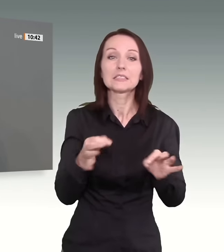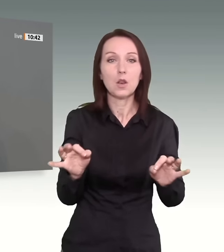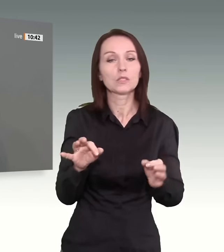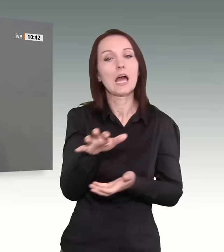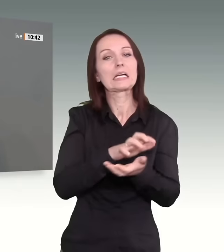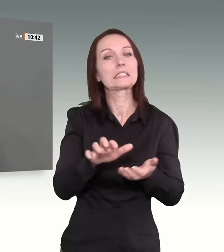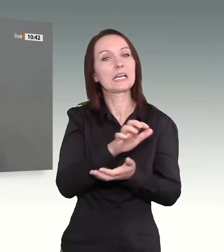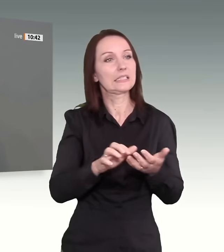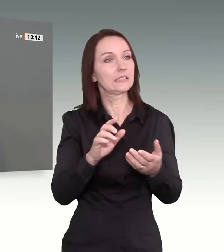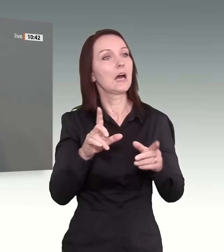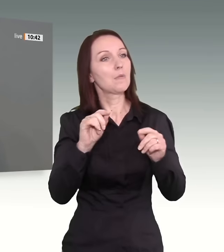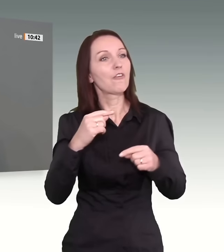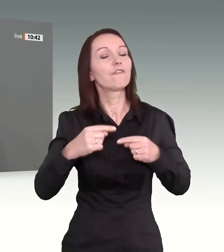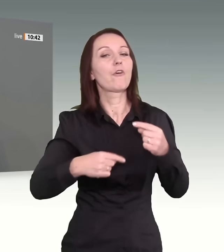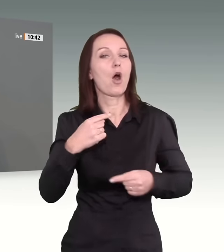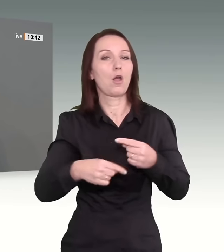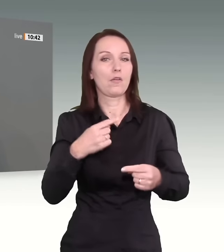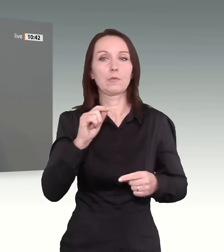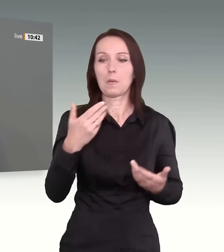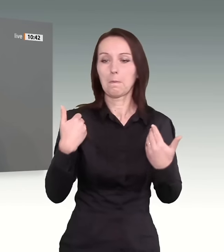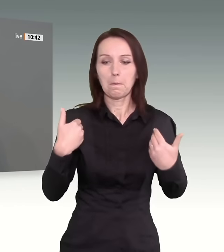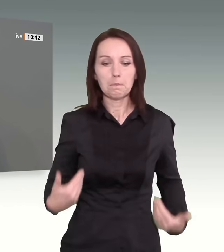Krise im Leben von Menschen.